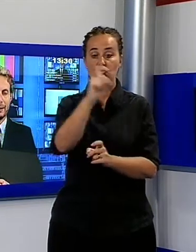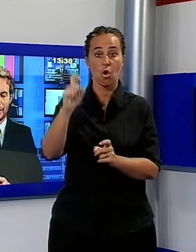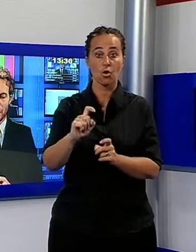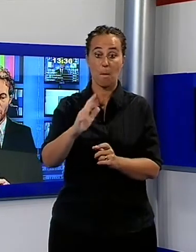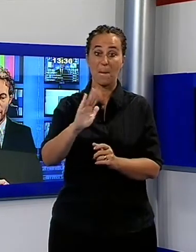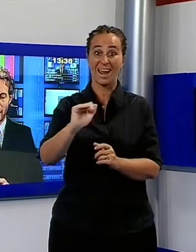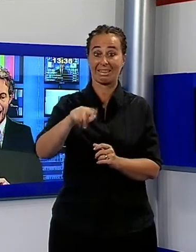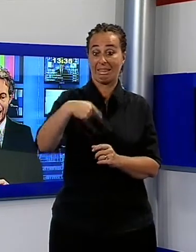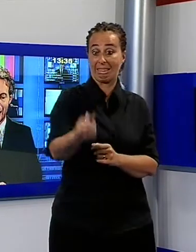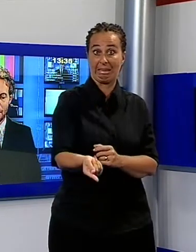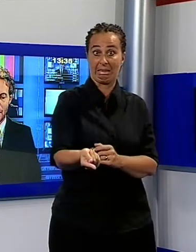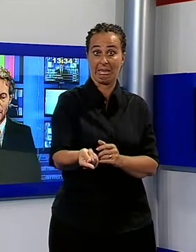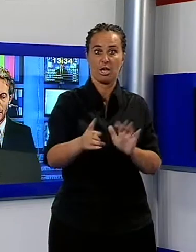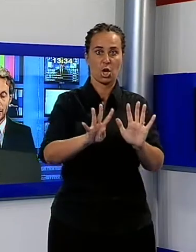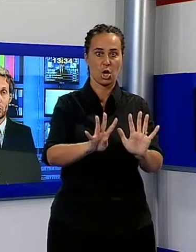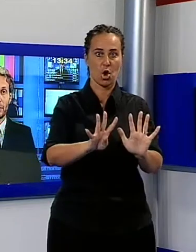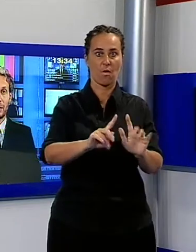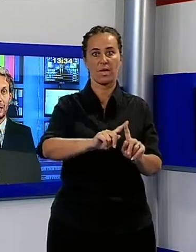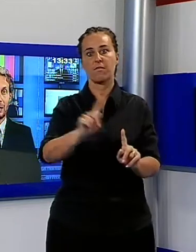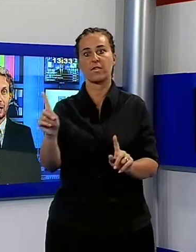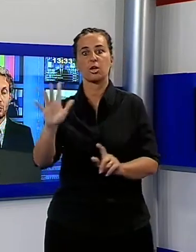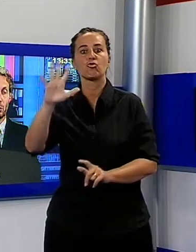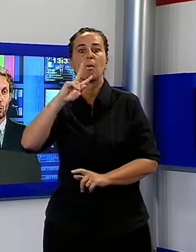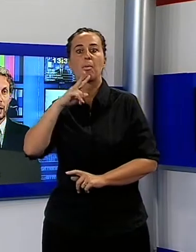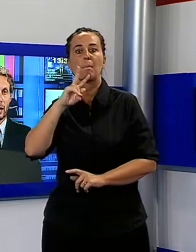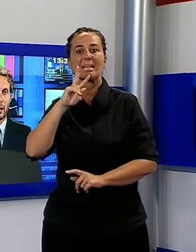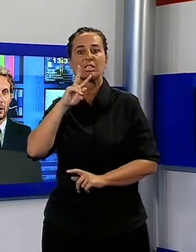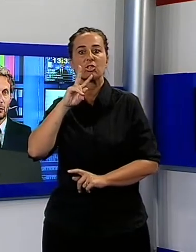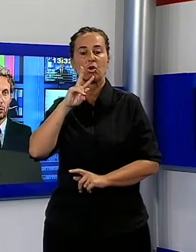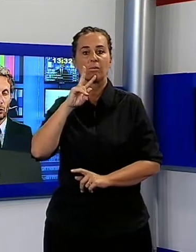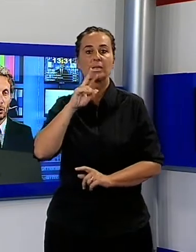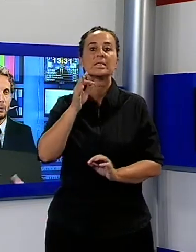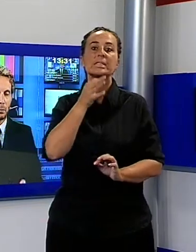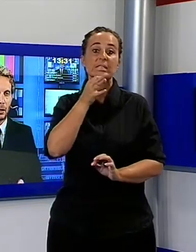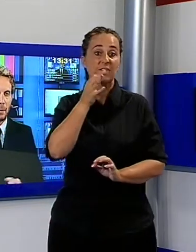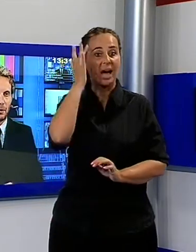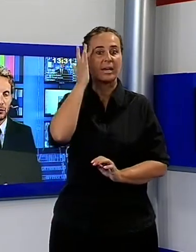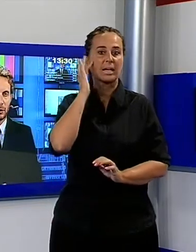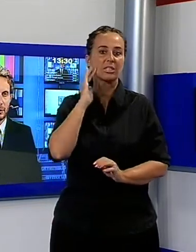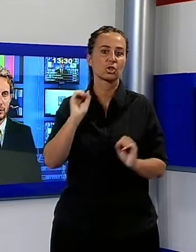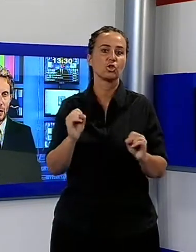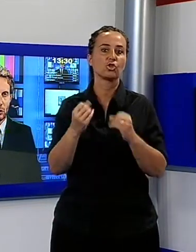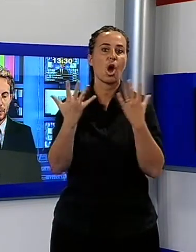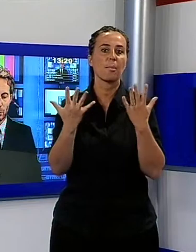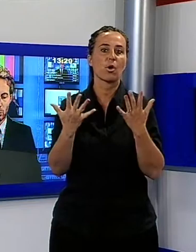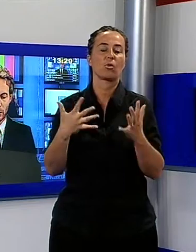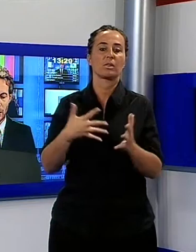dalle 9 alle 17. Dunque sono in programma, forti disagi per tutti i